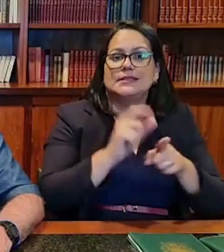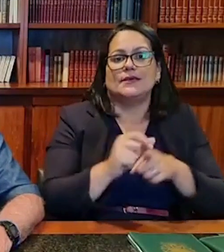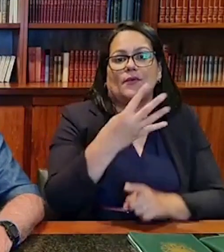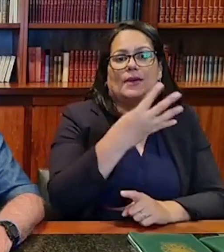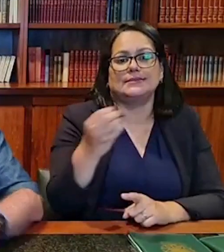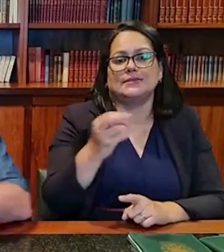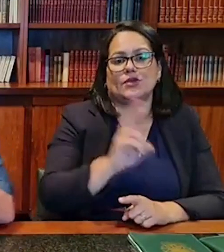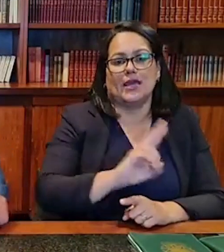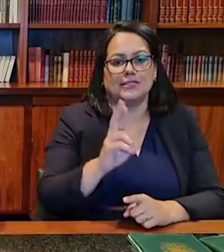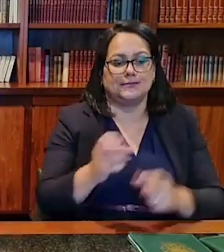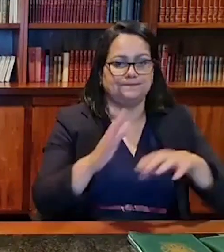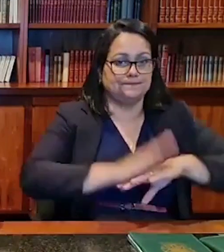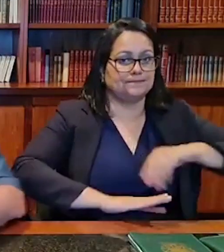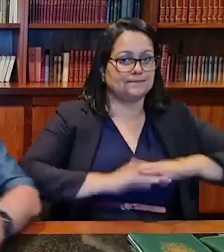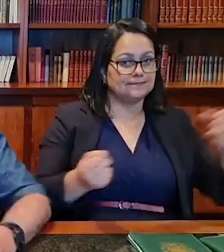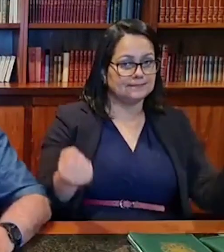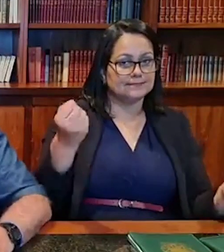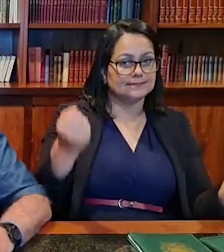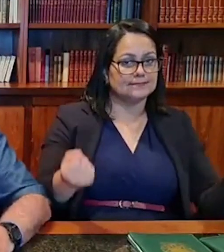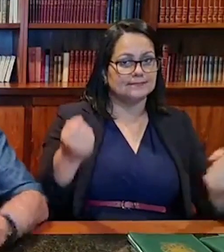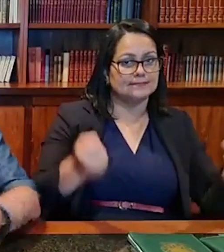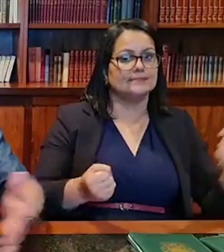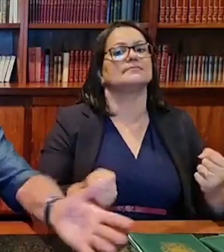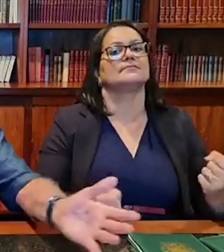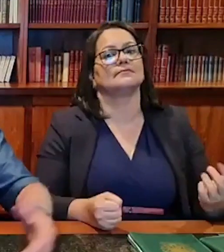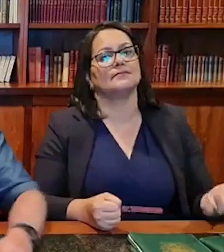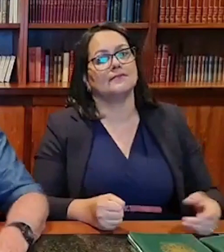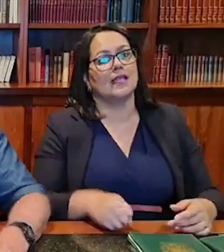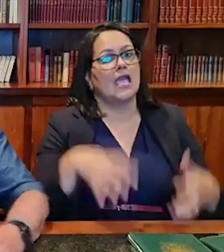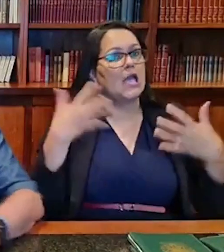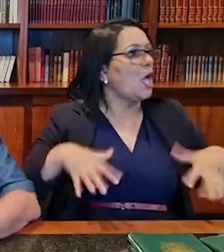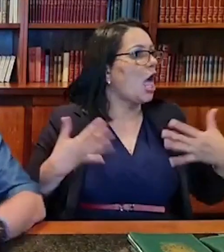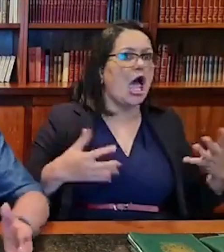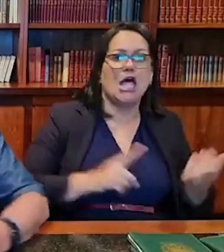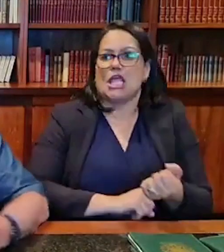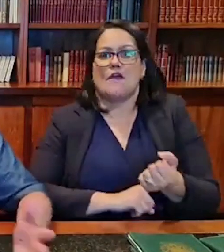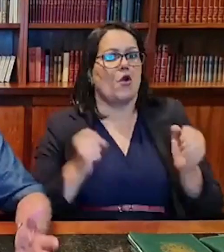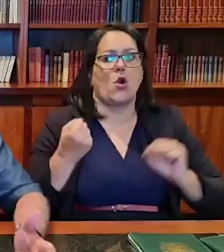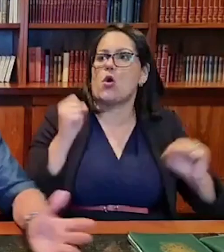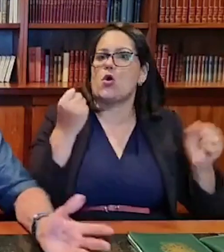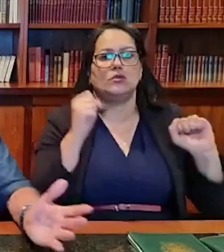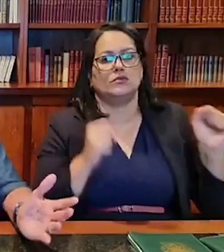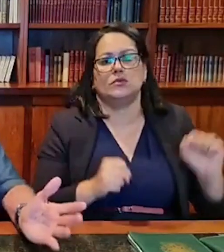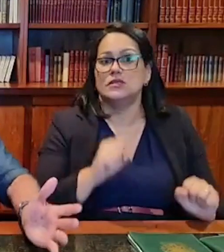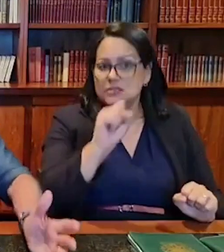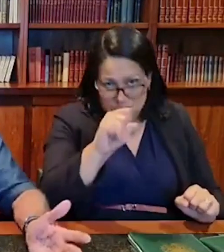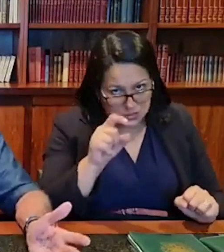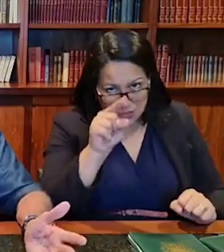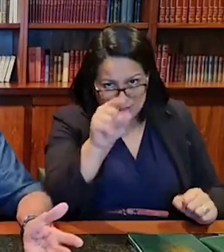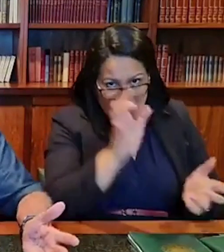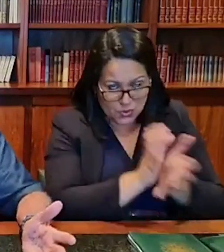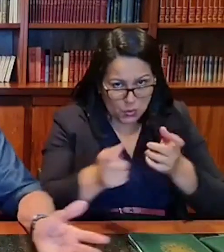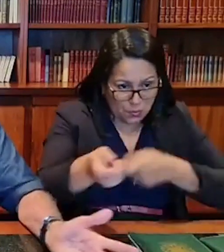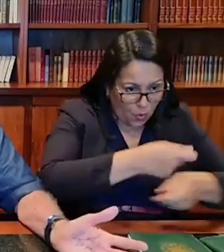bilhões por ano, dentro do orçamento. Aí fica o mercado nervosinho. Se vocês explodirem a economia do Brasil, o pessoal do